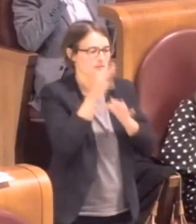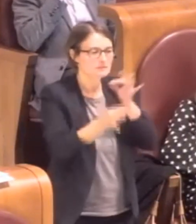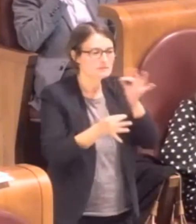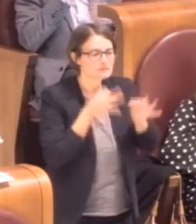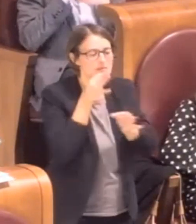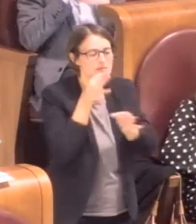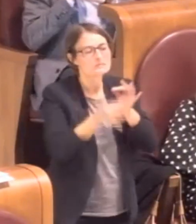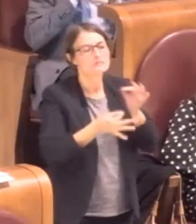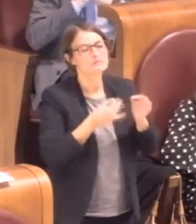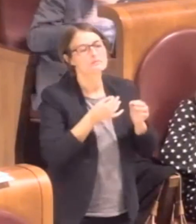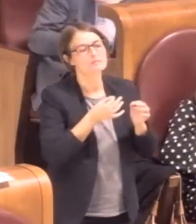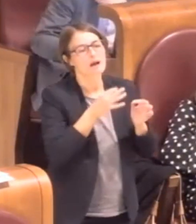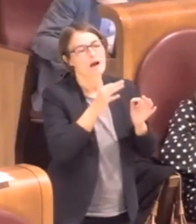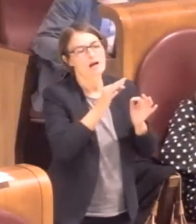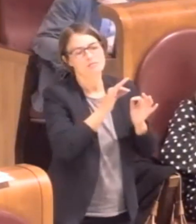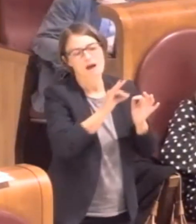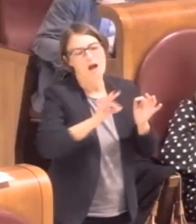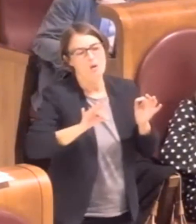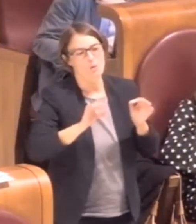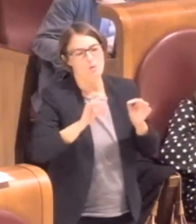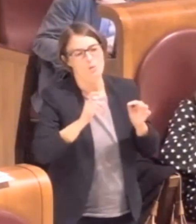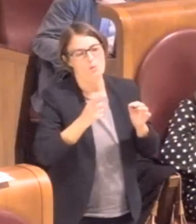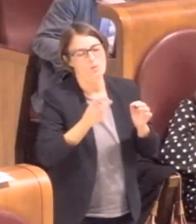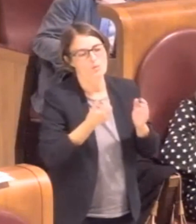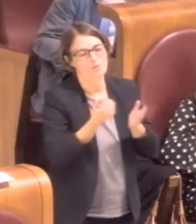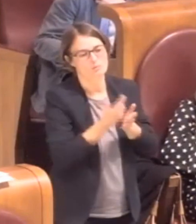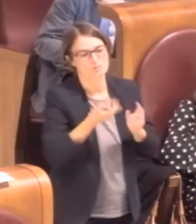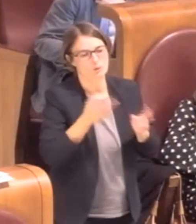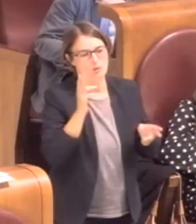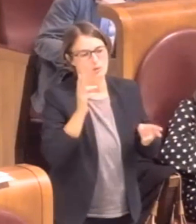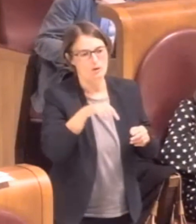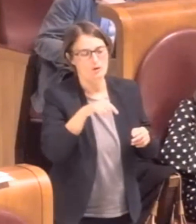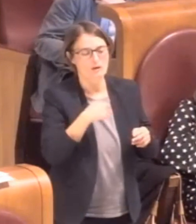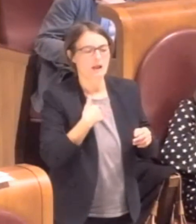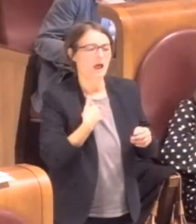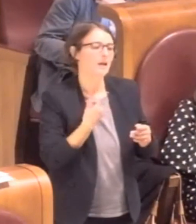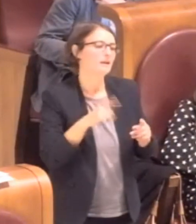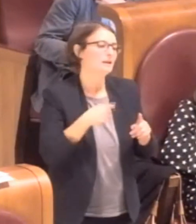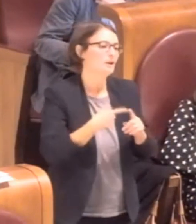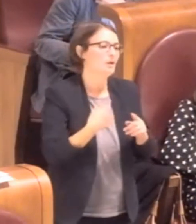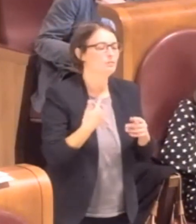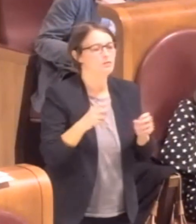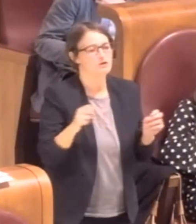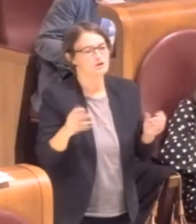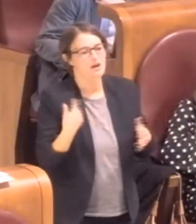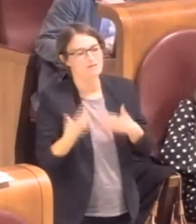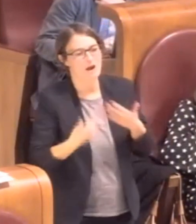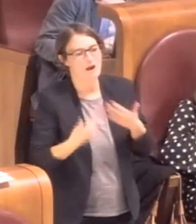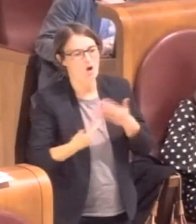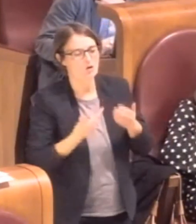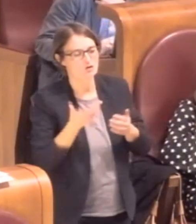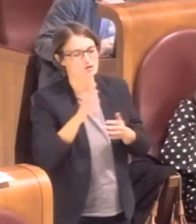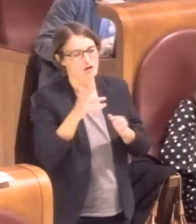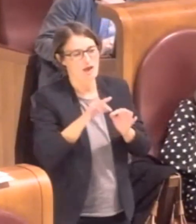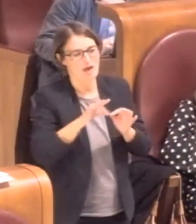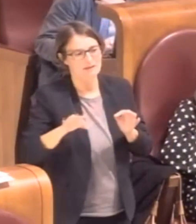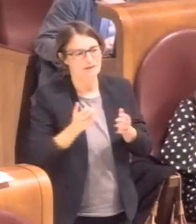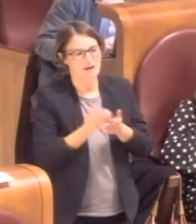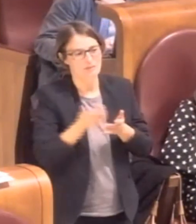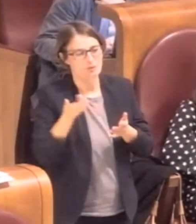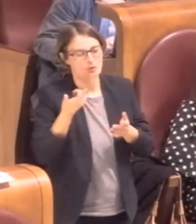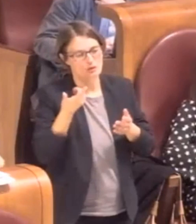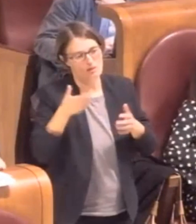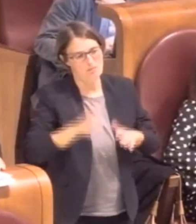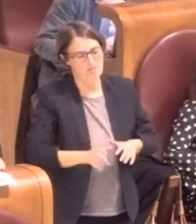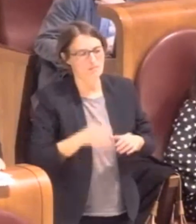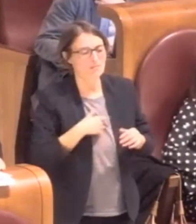incisivi e andrò abbastanza celermente sugli altri. Abbiamo emendato l